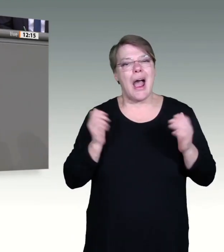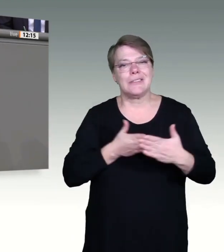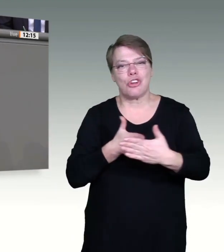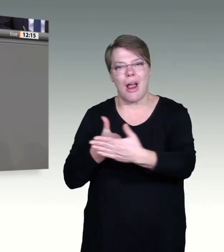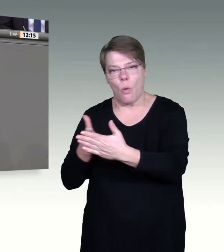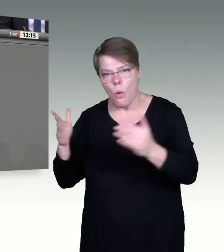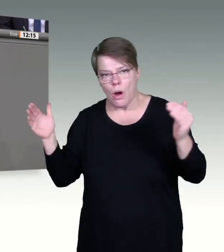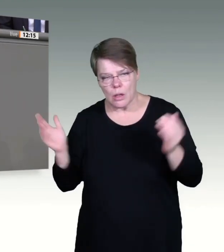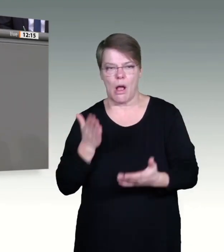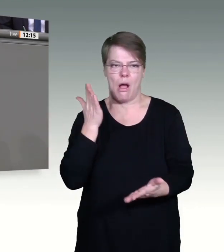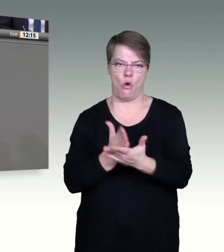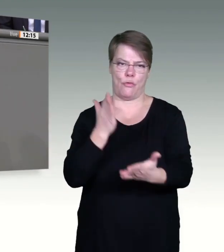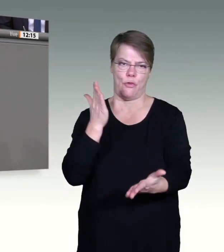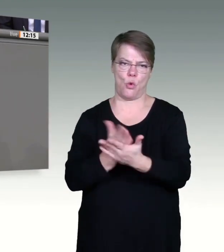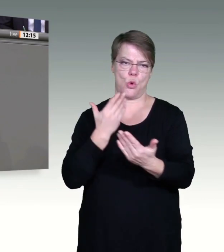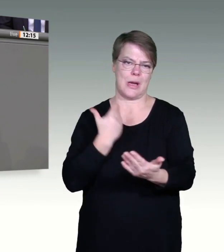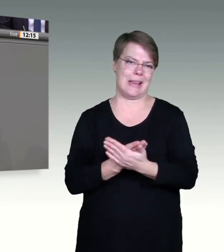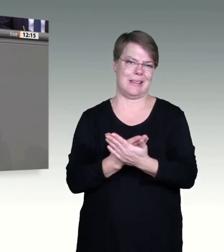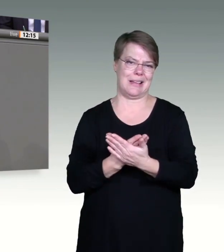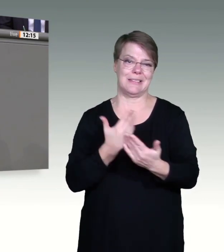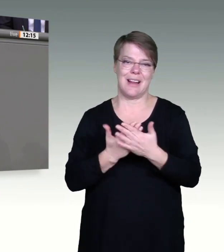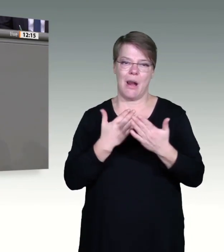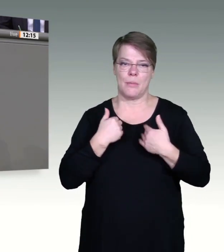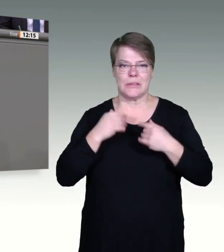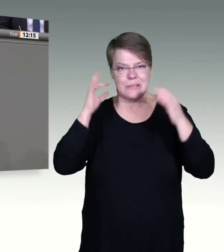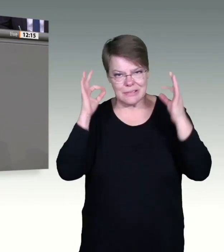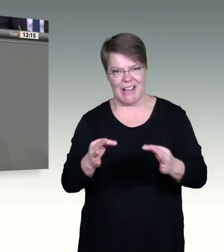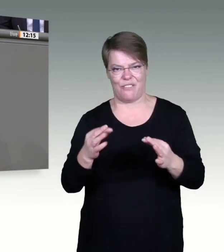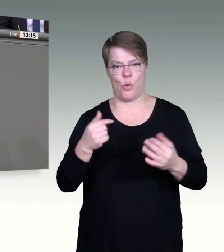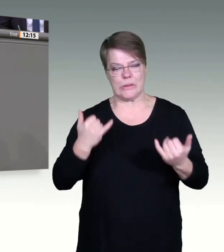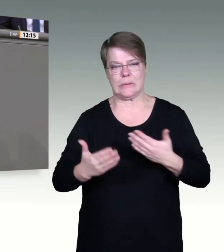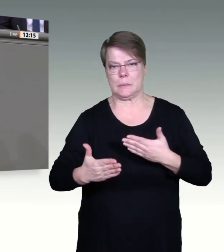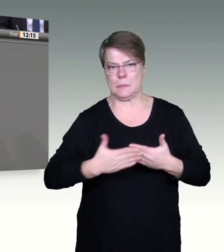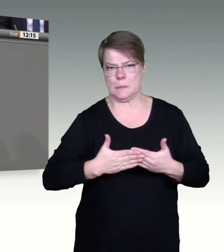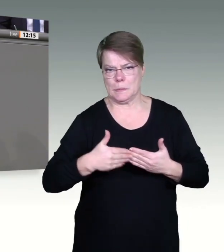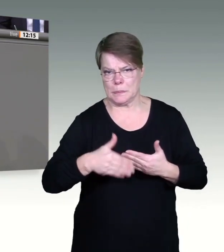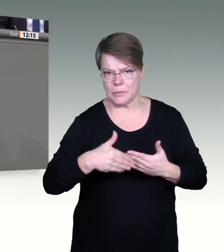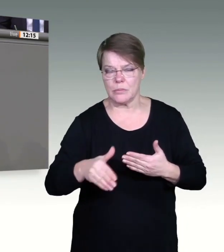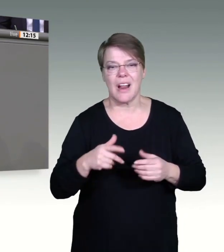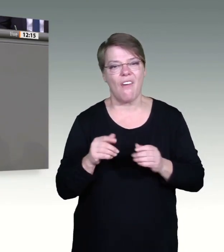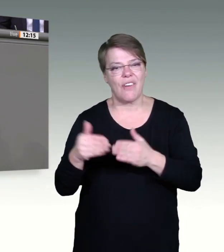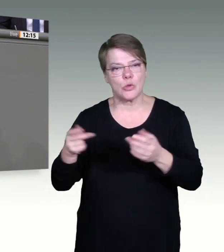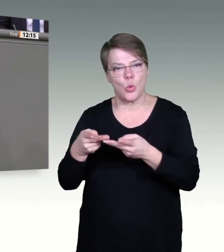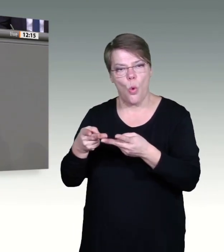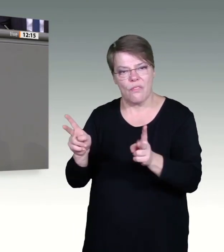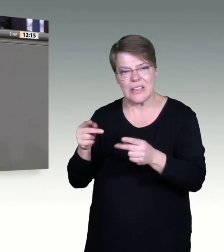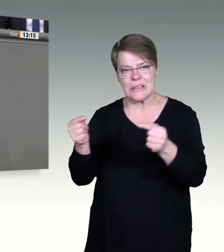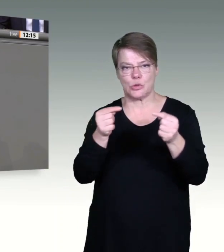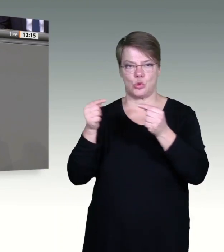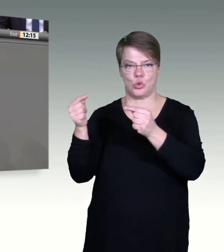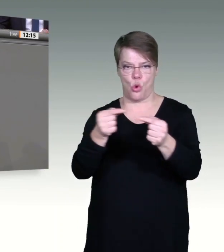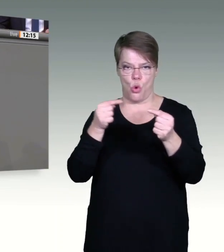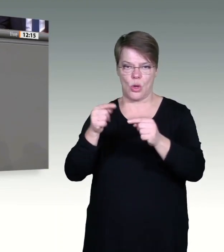nicht enthalten ist. Ich kann Ihnen versichern, dass wir als Ampelkoalition schnell dafür sorgen werden, dass